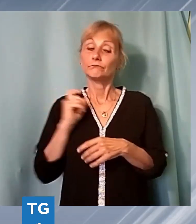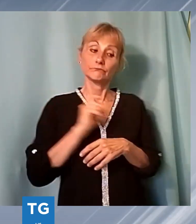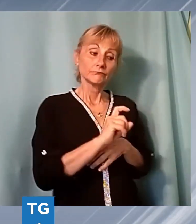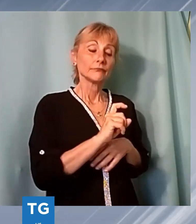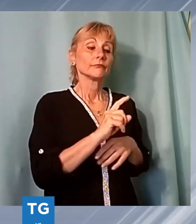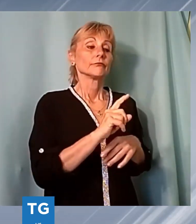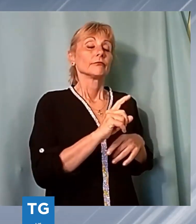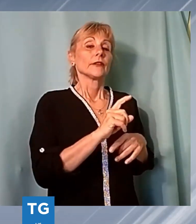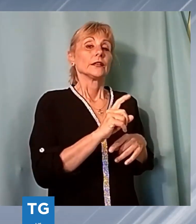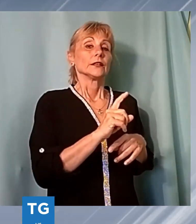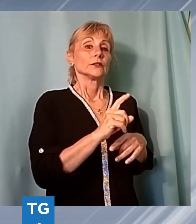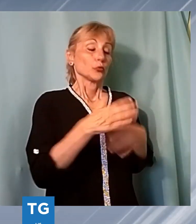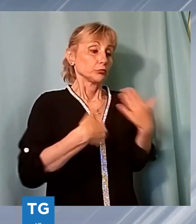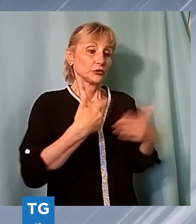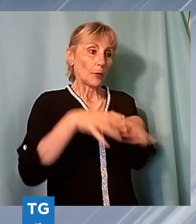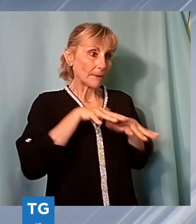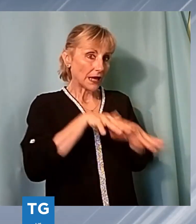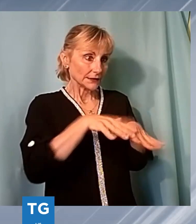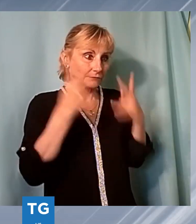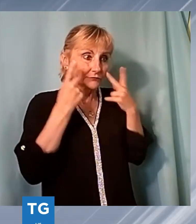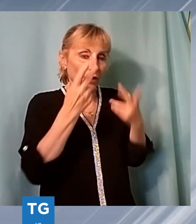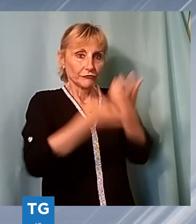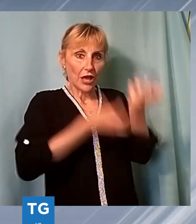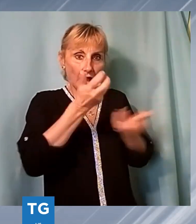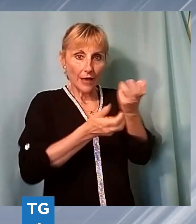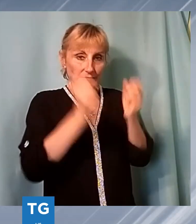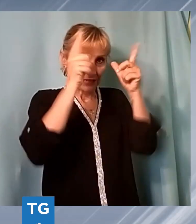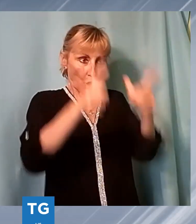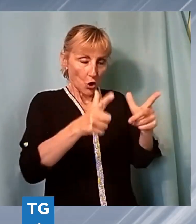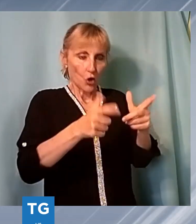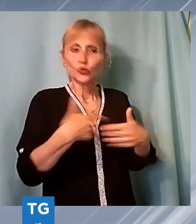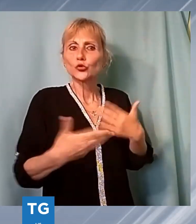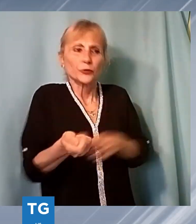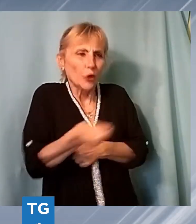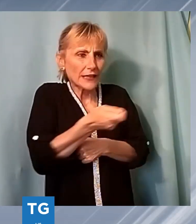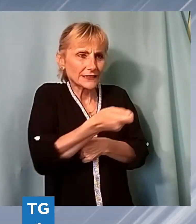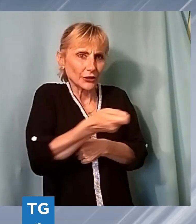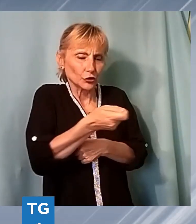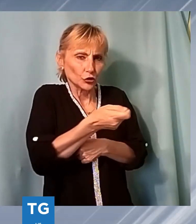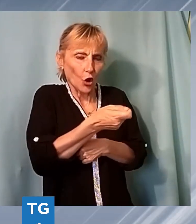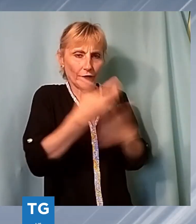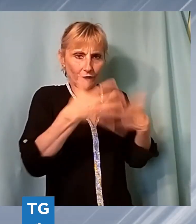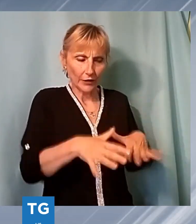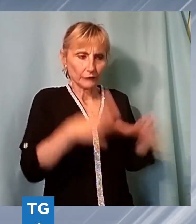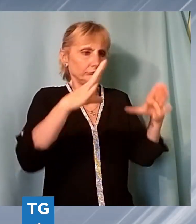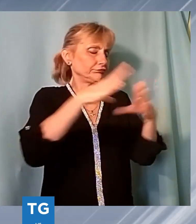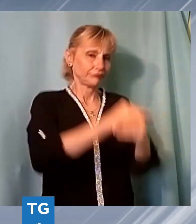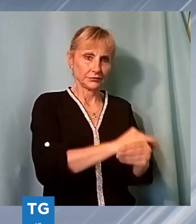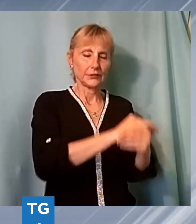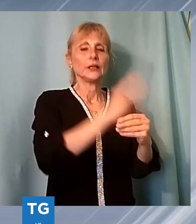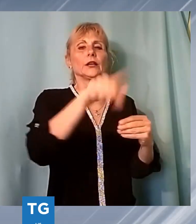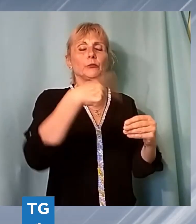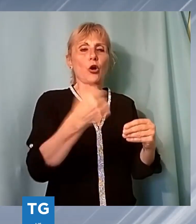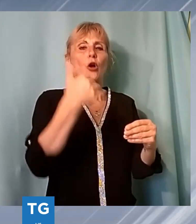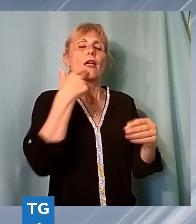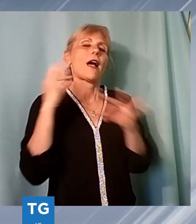intervenuto, ha subito usato un estintore carellato per poterlo spengere, l'ha immediatamente spento e successivamente poi sono arrivati i pompieri e li ha